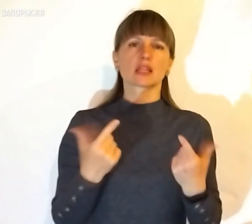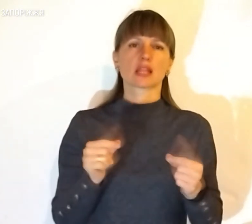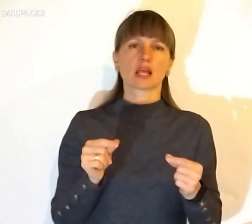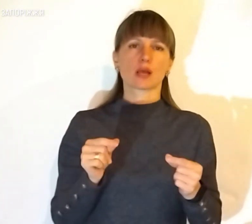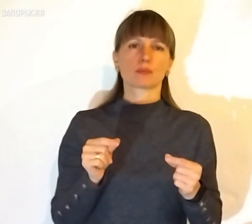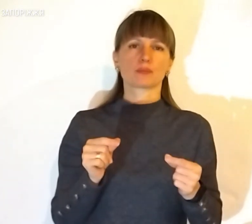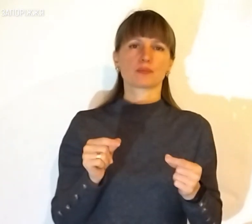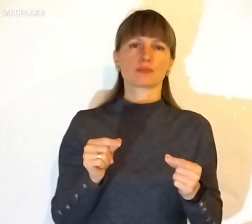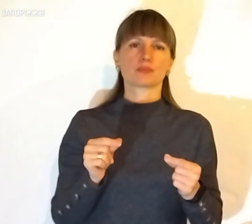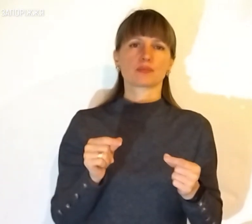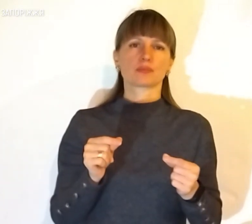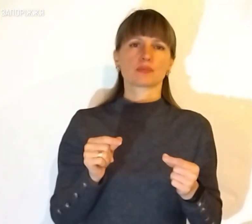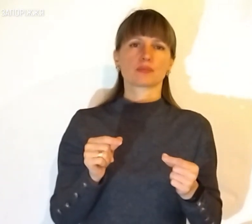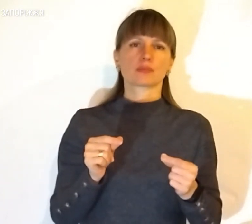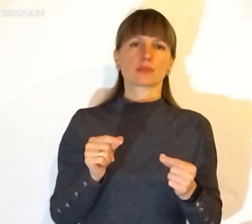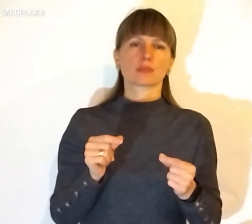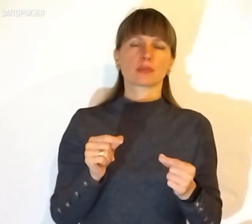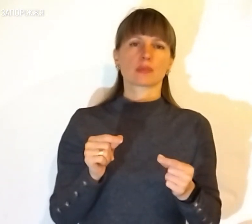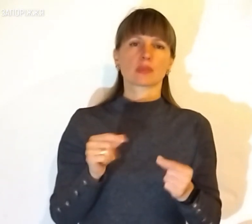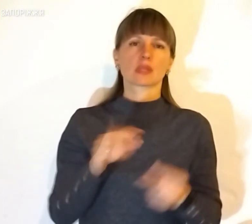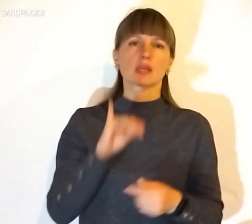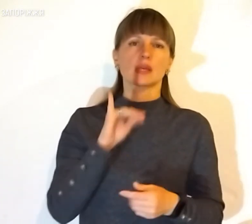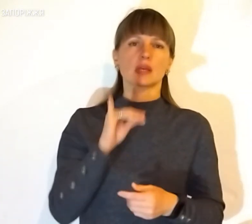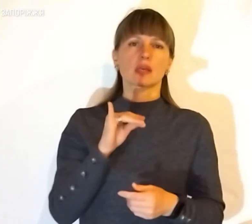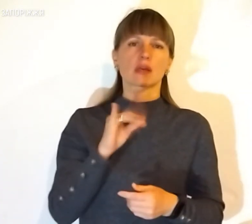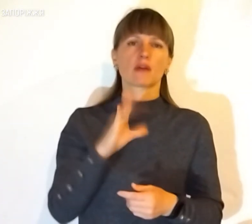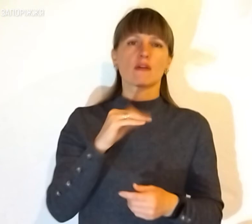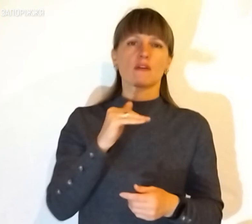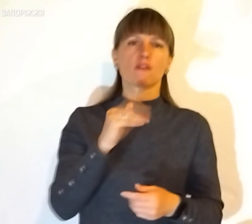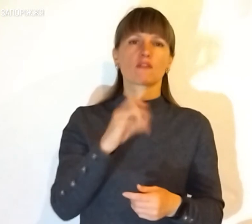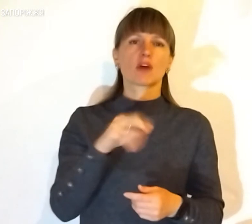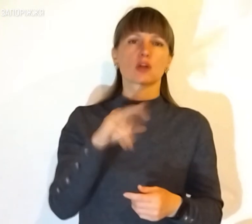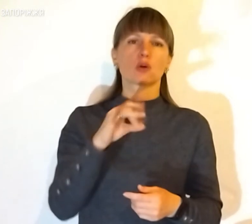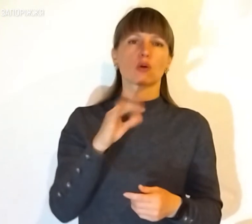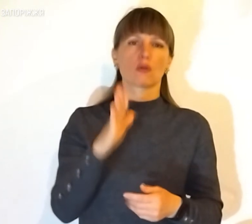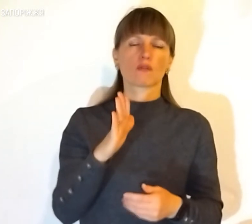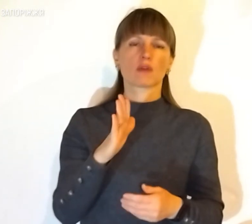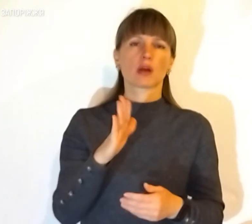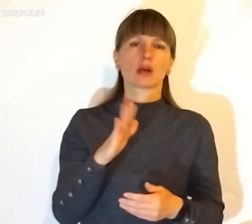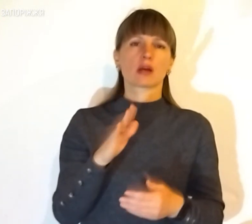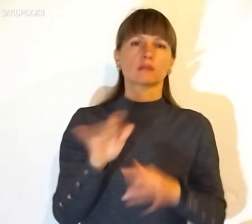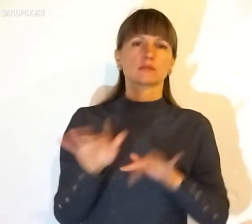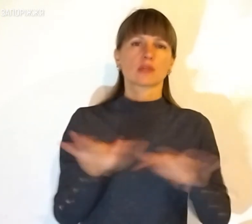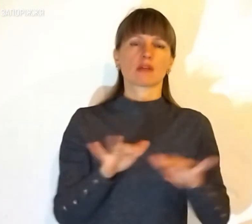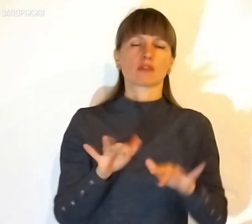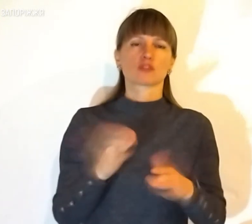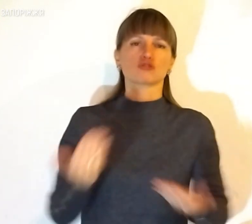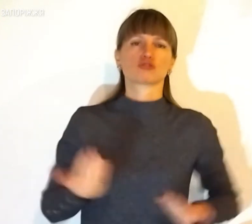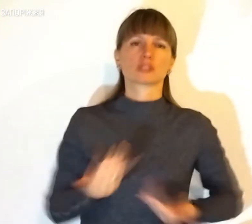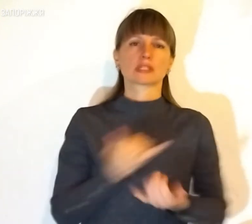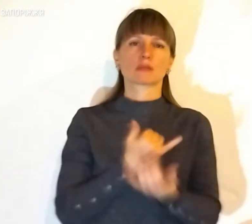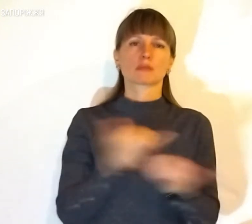власне, Іван Федоров зайвався питаннями життя забезпечення міста.